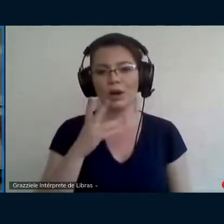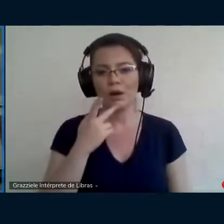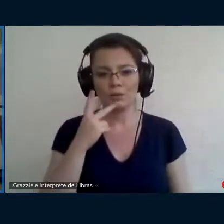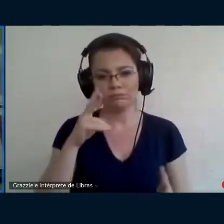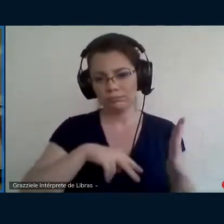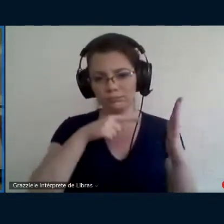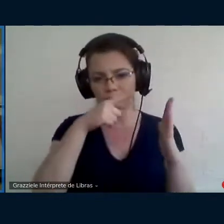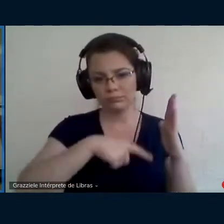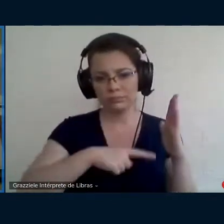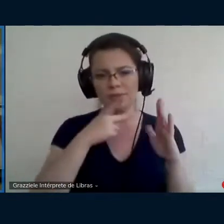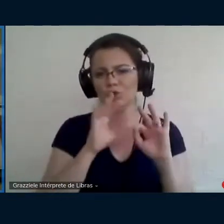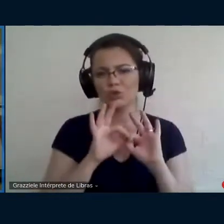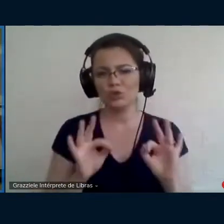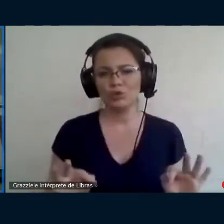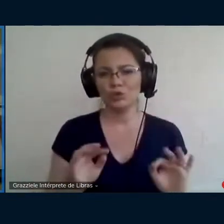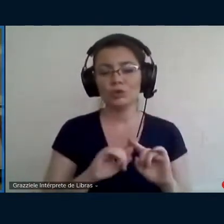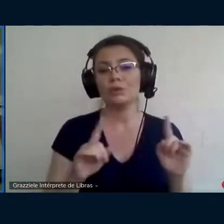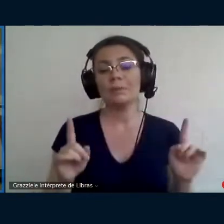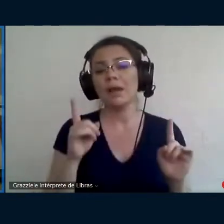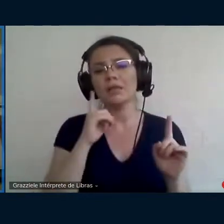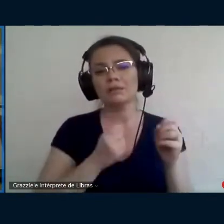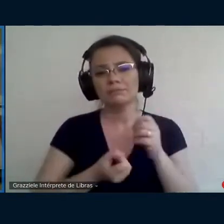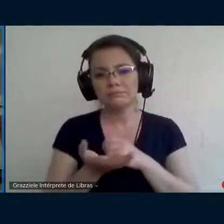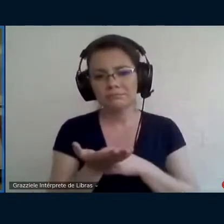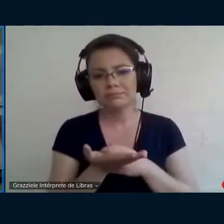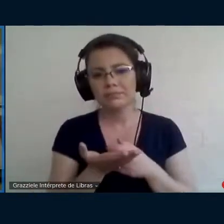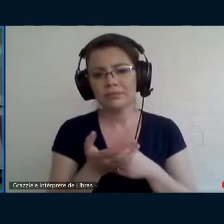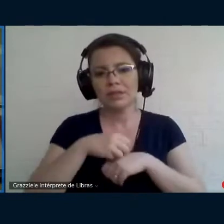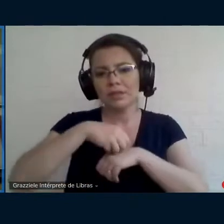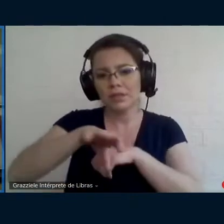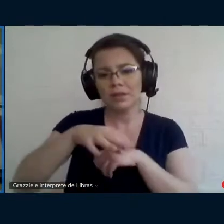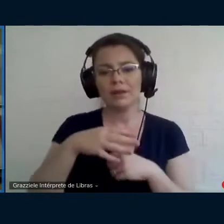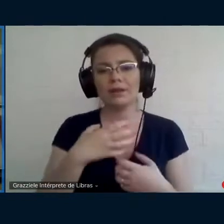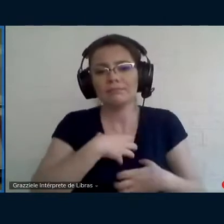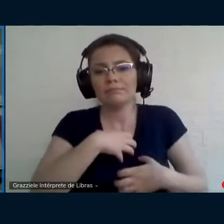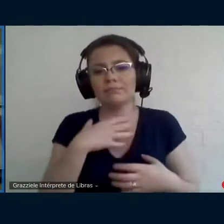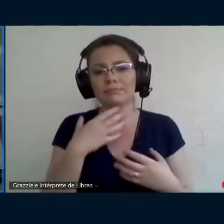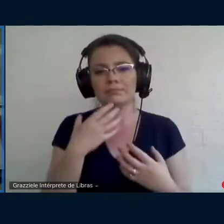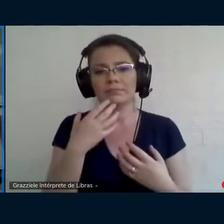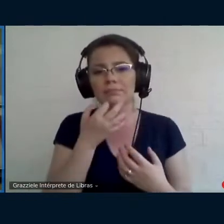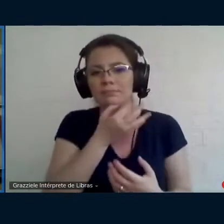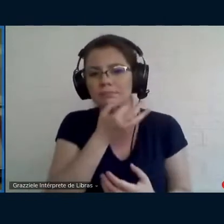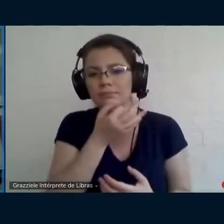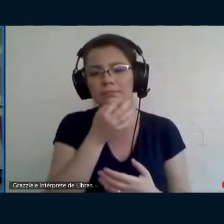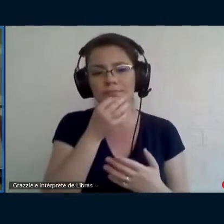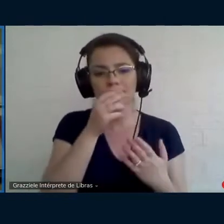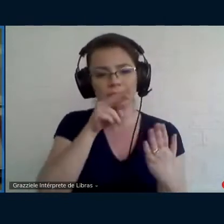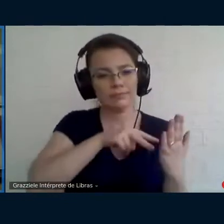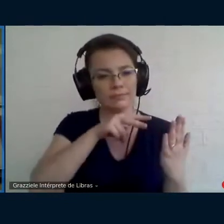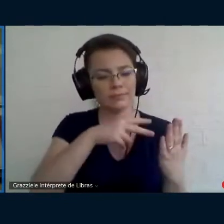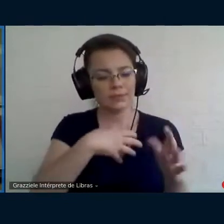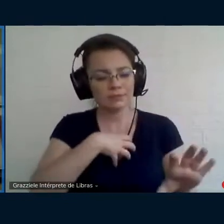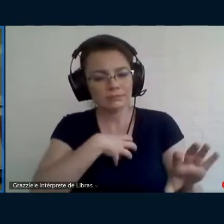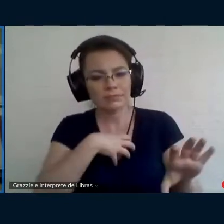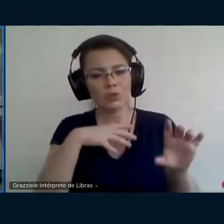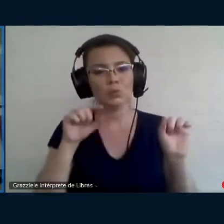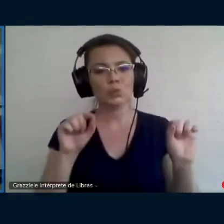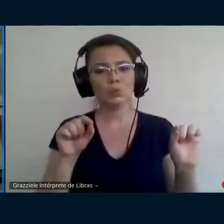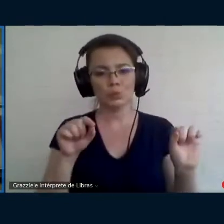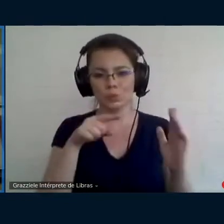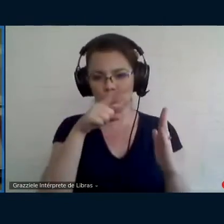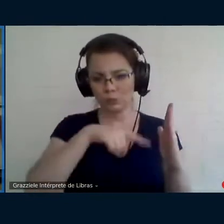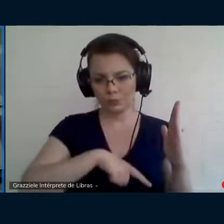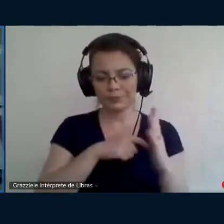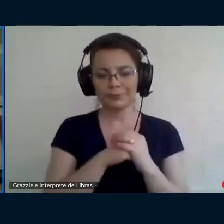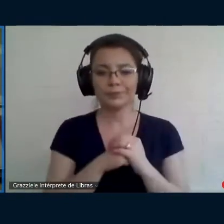muito simples, mas compartilhar com você a minha impressão, como eu fui afetada pelo trabalho e